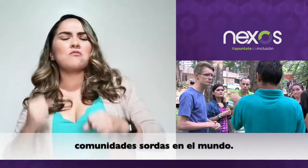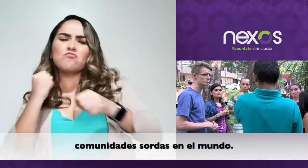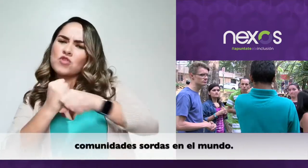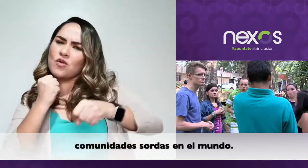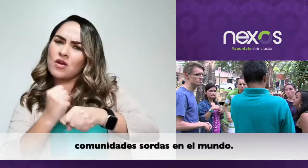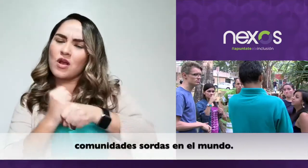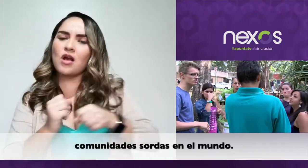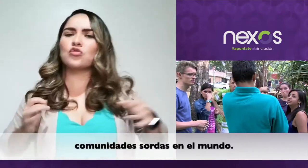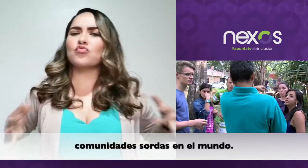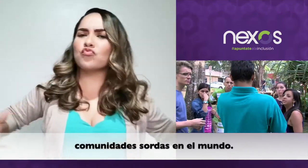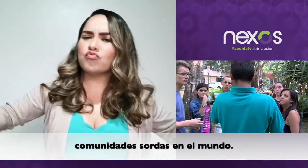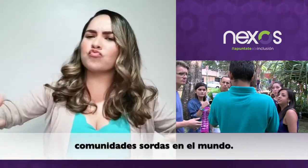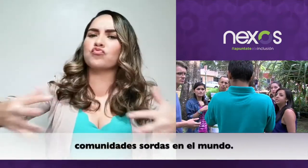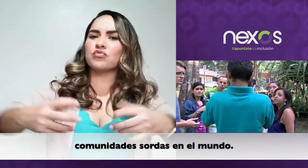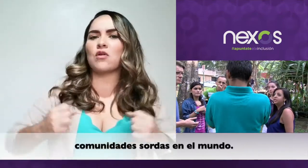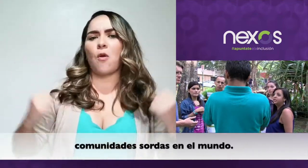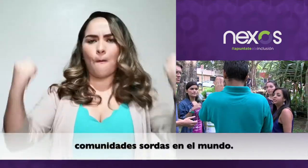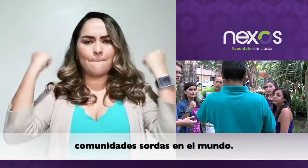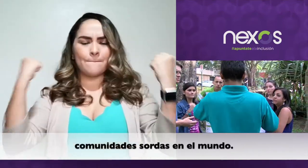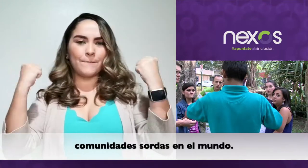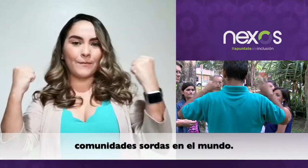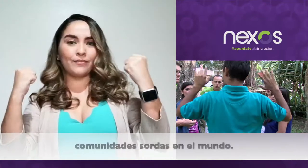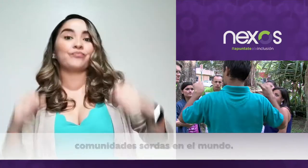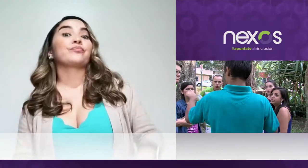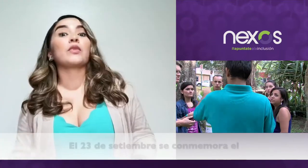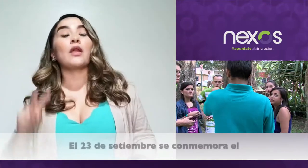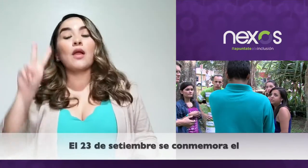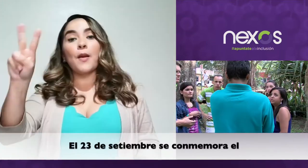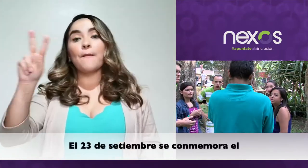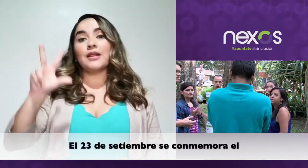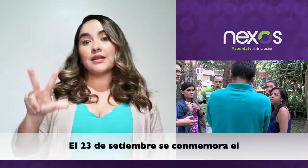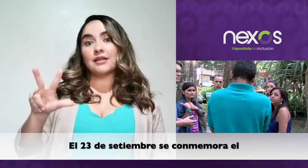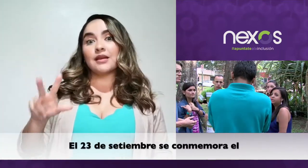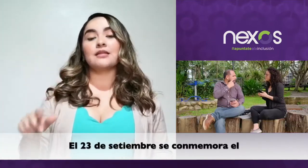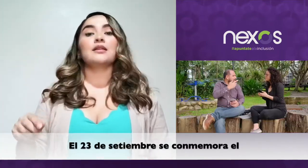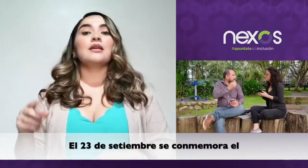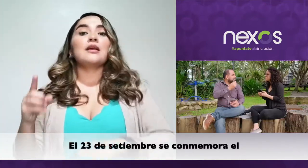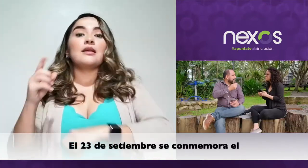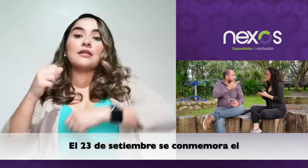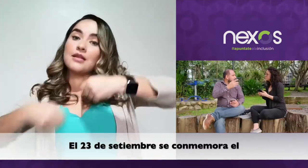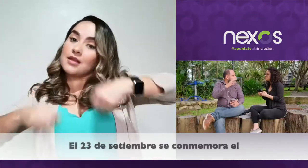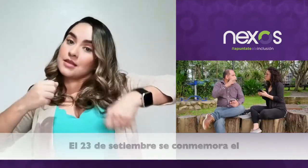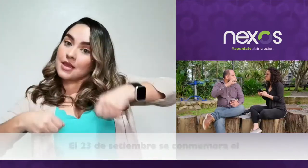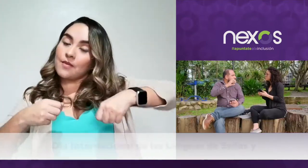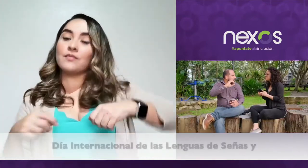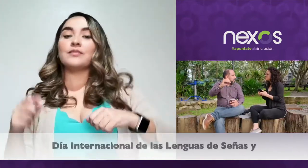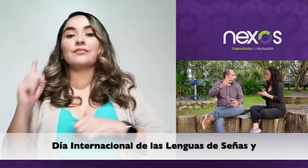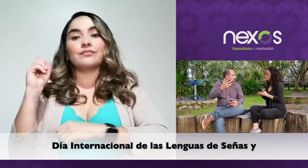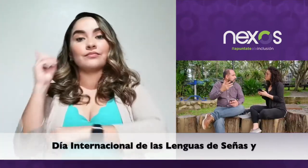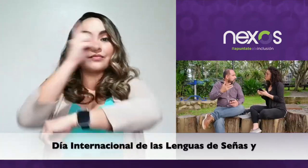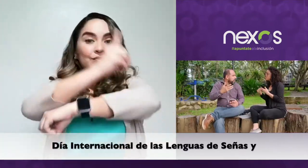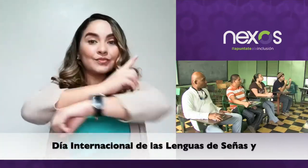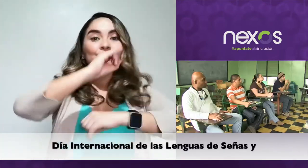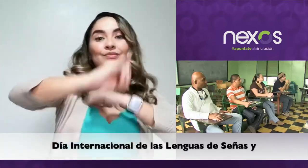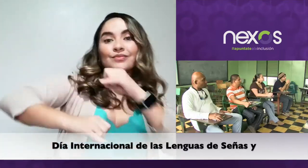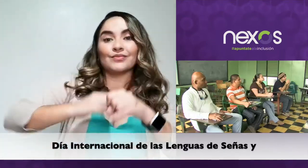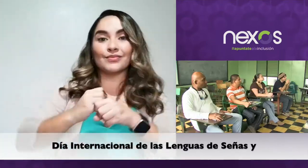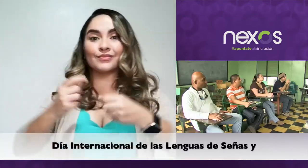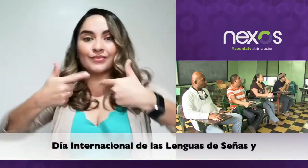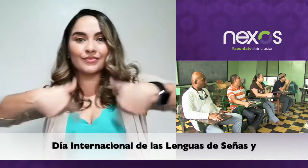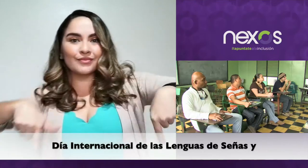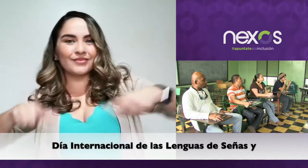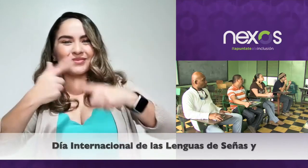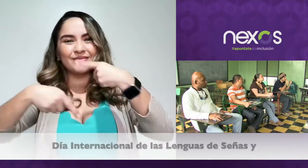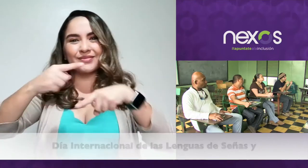comunidades sordas en el mundo. El 23 de septiembre se conmemora el Día Internacional de las